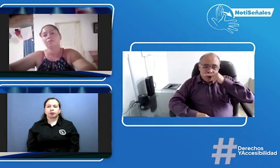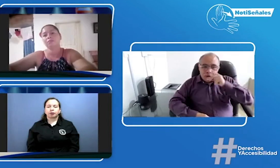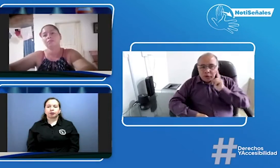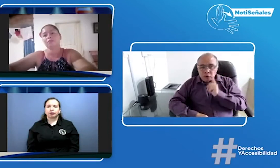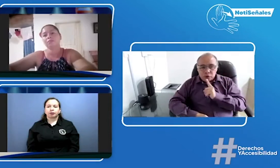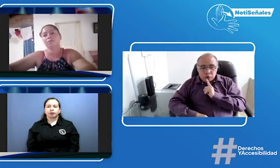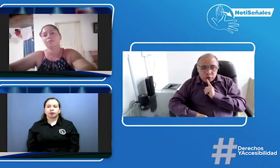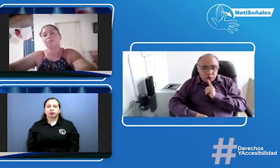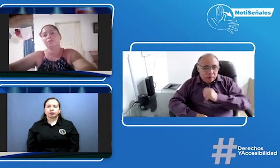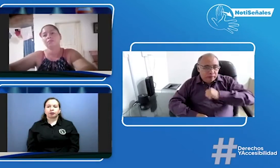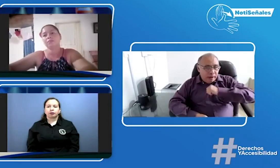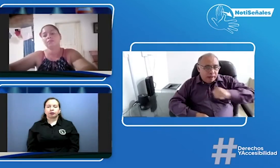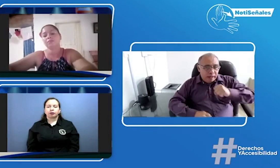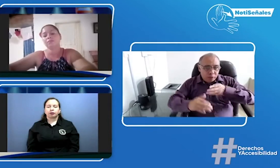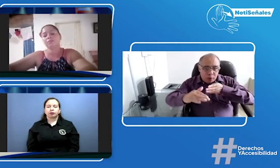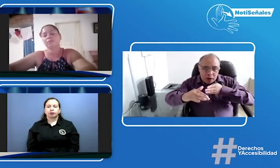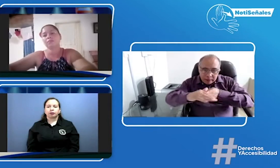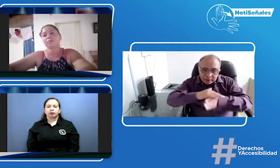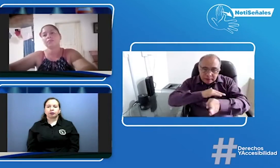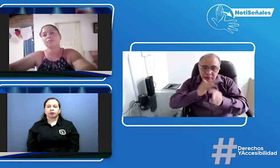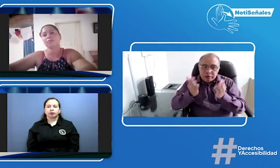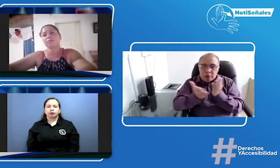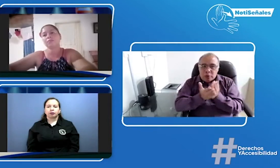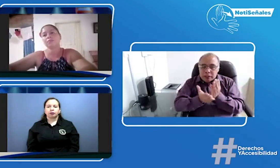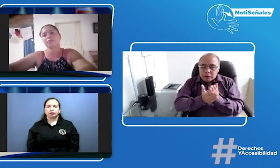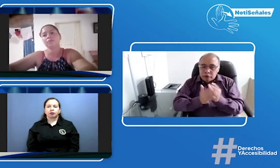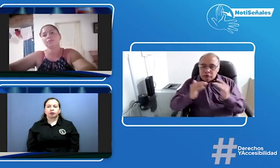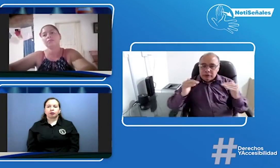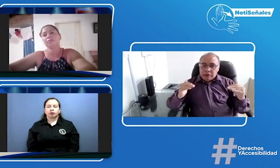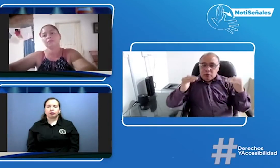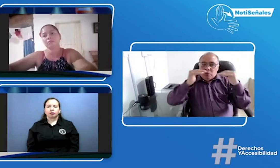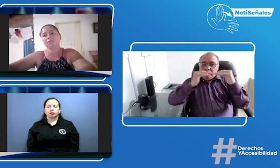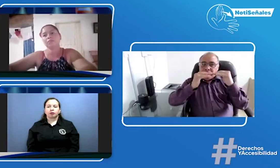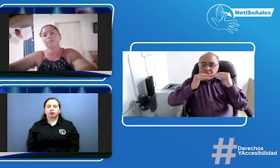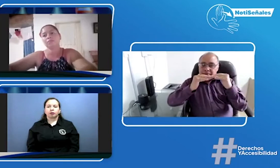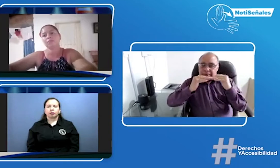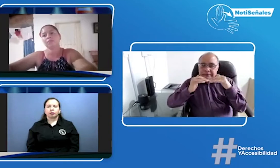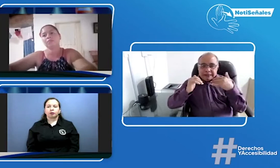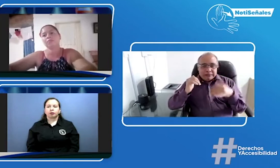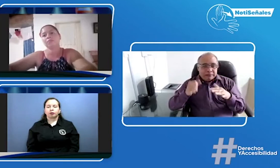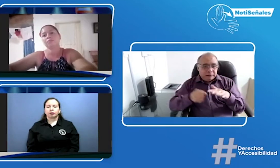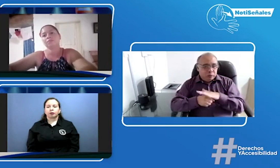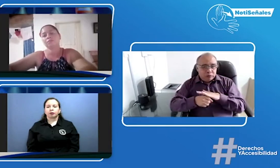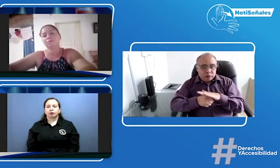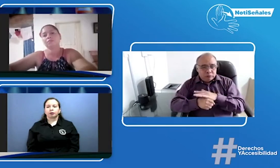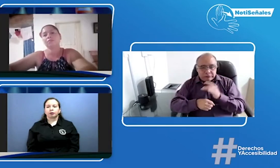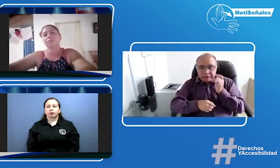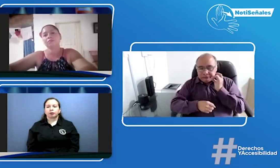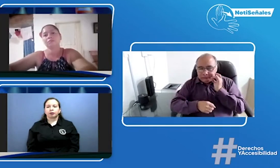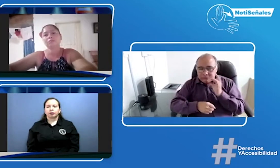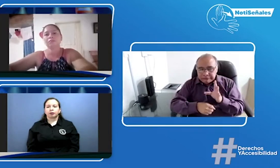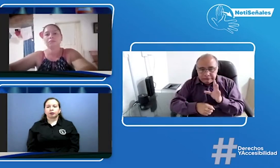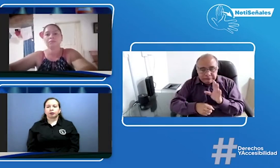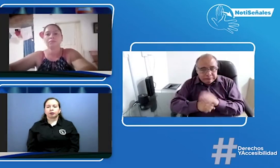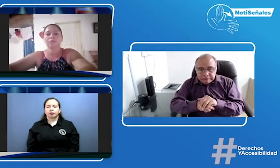instancia y luego el de segunda donde se están violentando los derechos de los niños el acceso a una